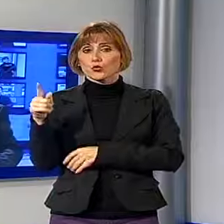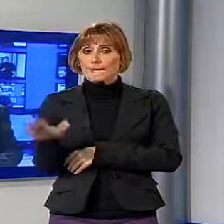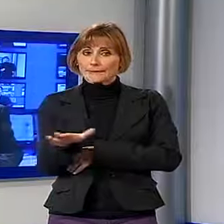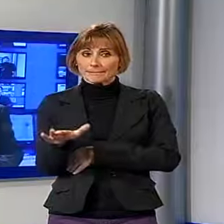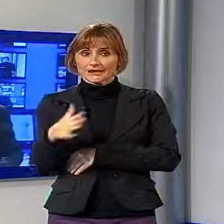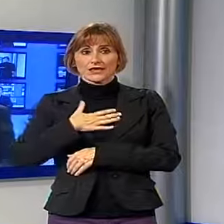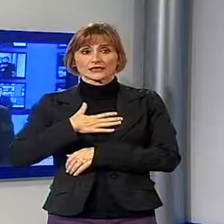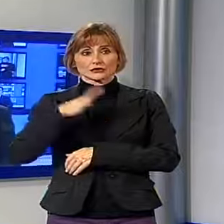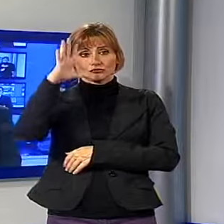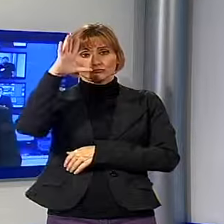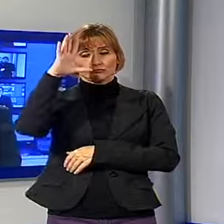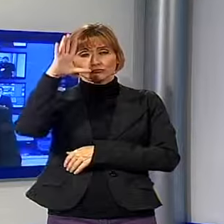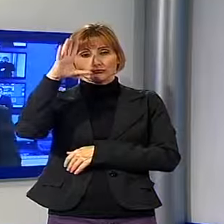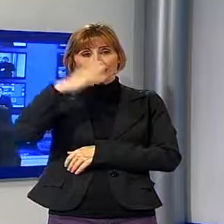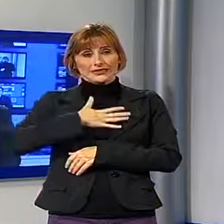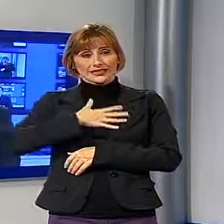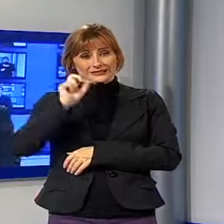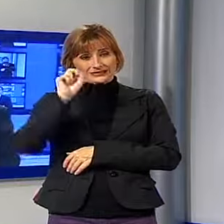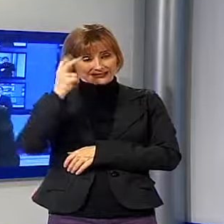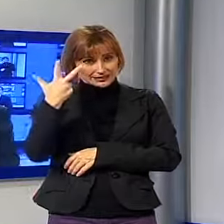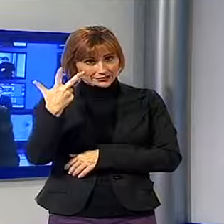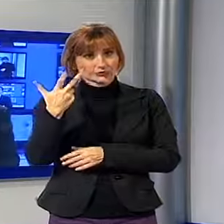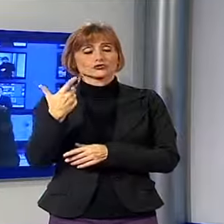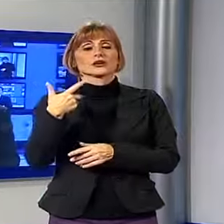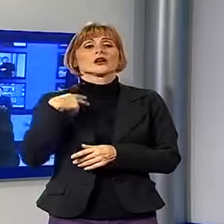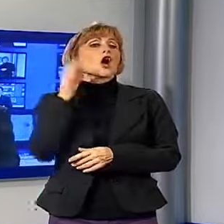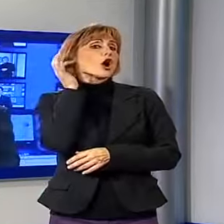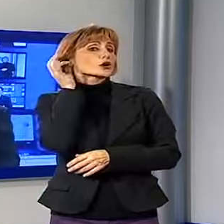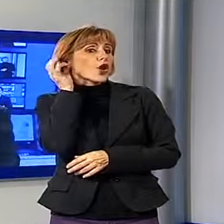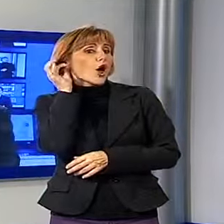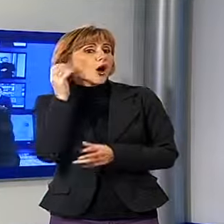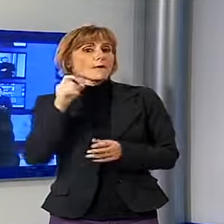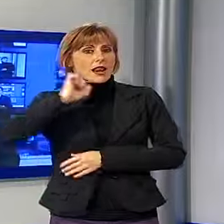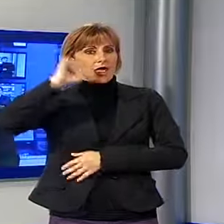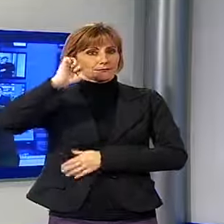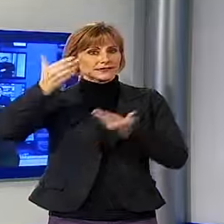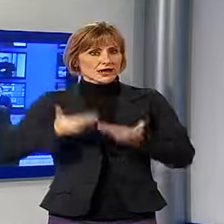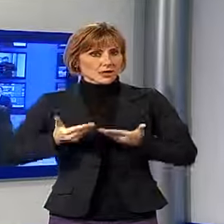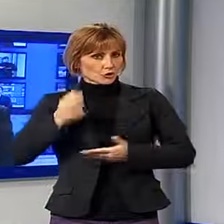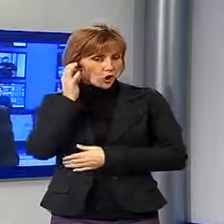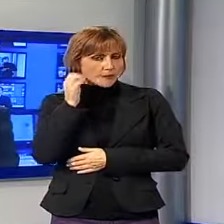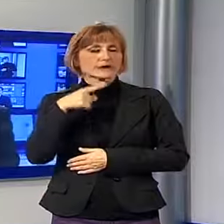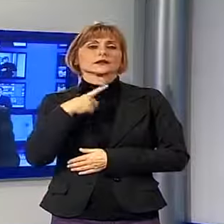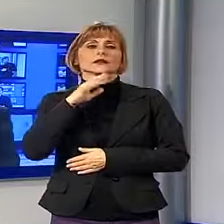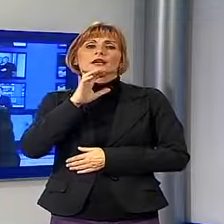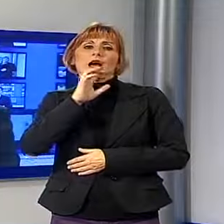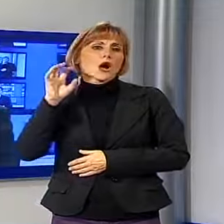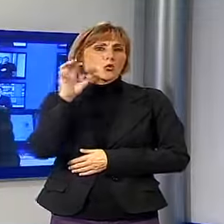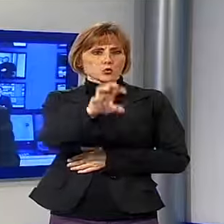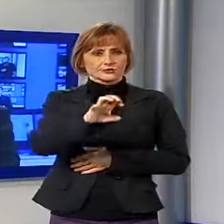anni di origine rom, ospite del campo nomadi di La Spezia, è accusata di aver rubato un portafoglio sul treno